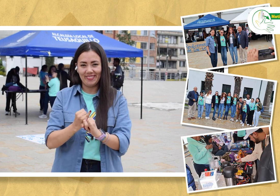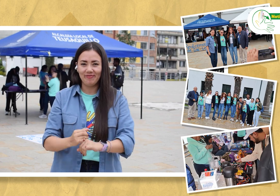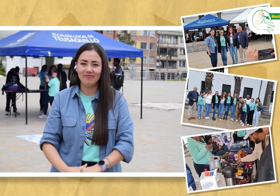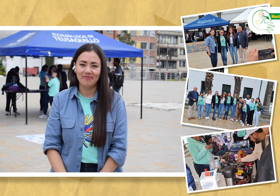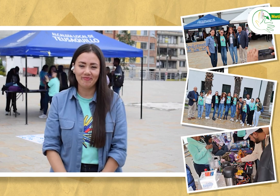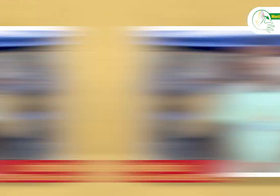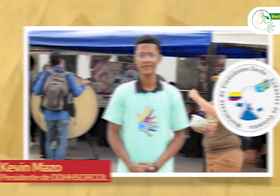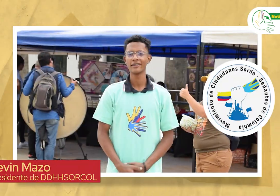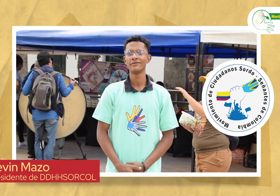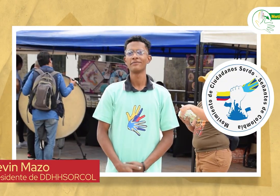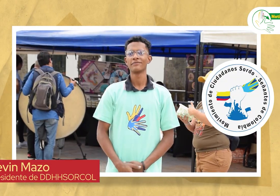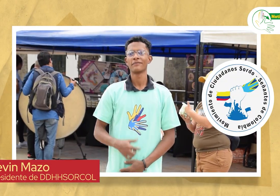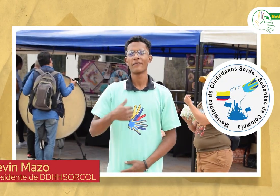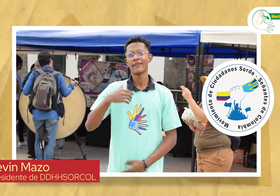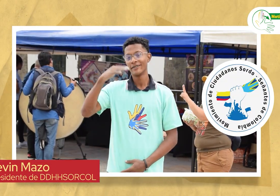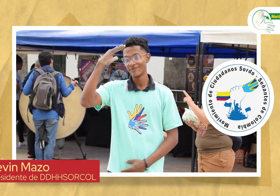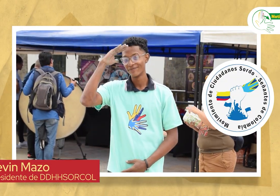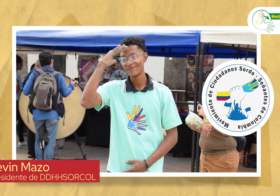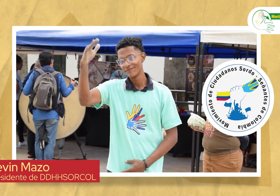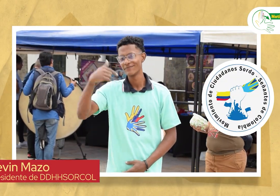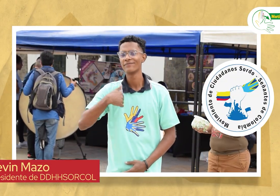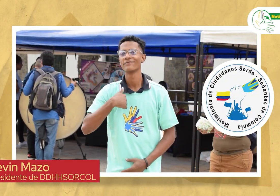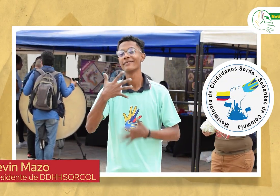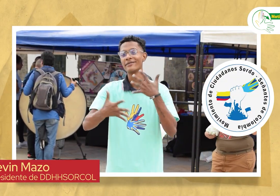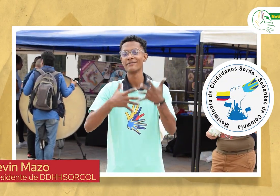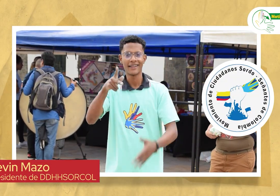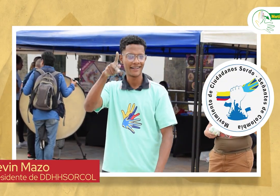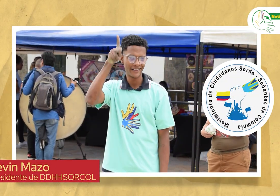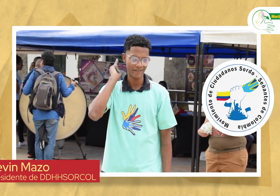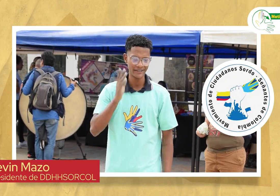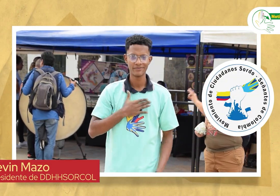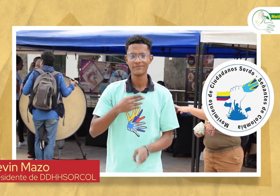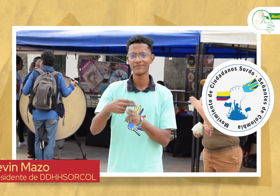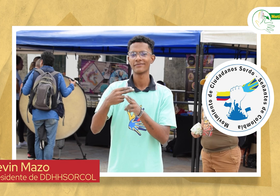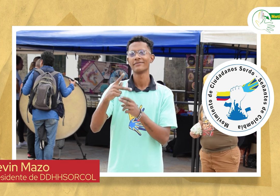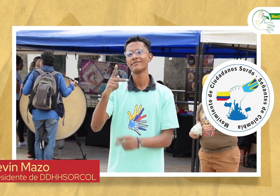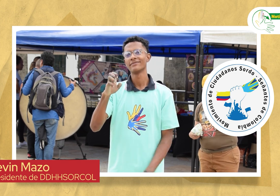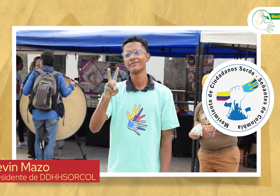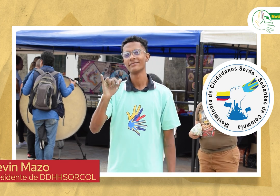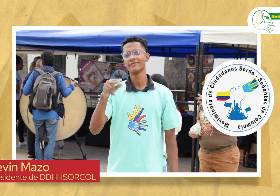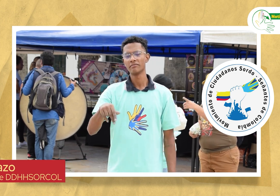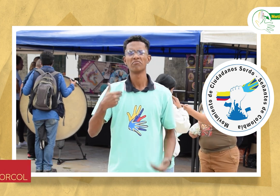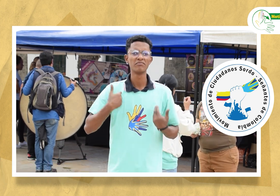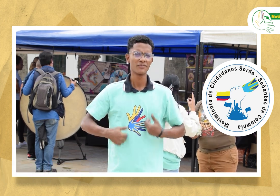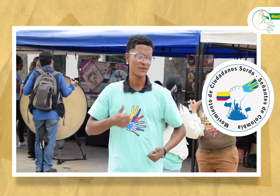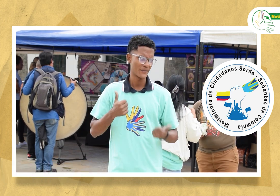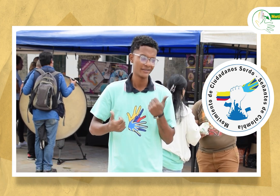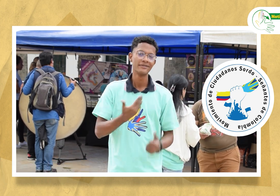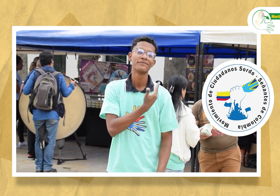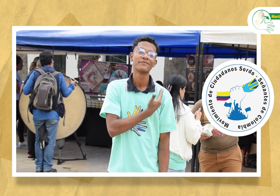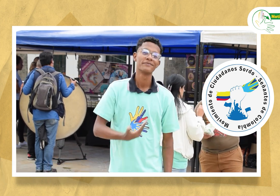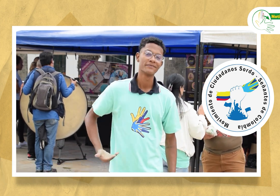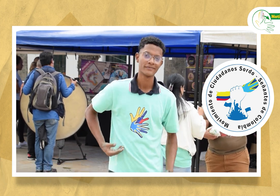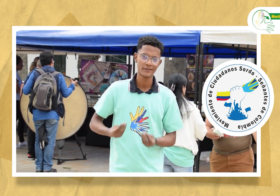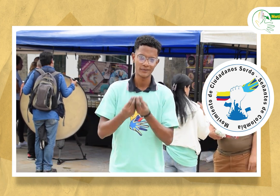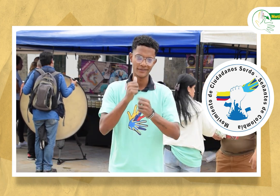Internacional. Hola, esta es mi seña y mi nombre es Kevin. Soy el presidente del Movimiento